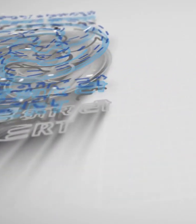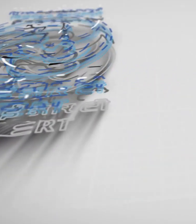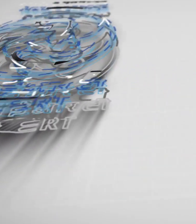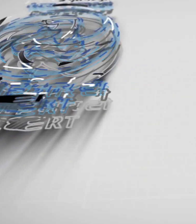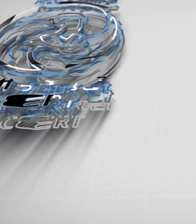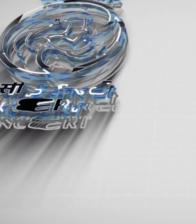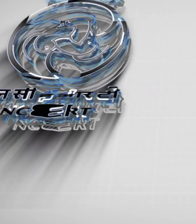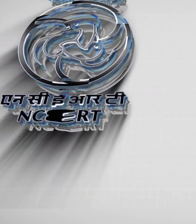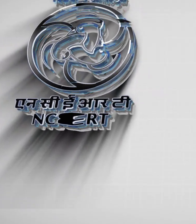झालता है